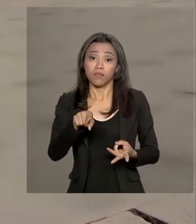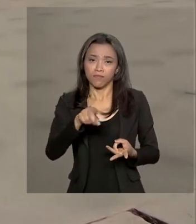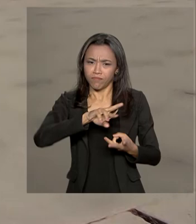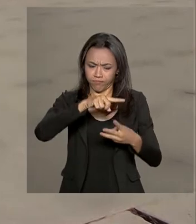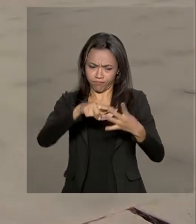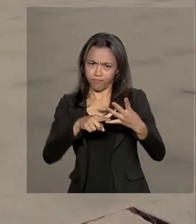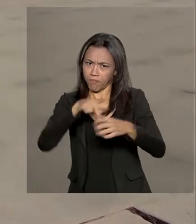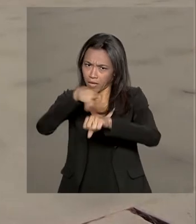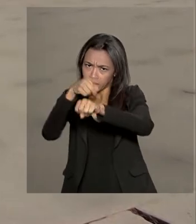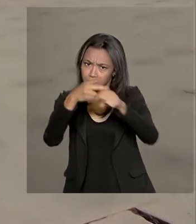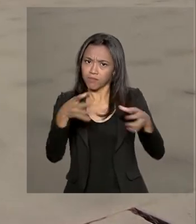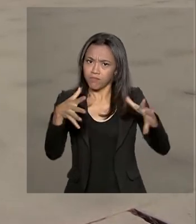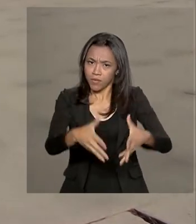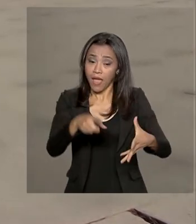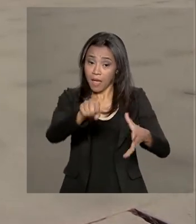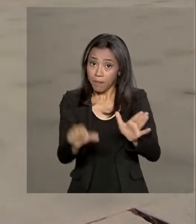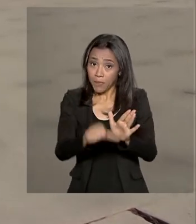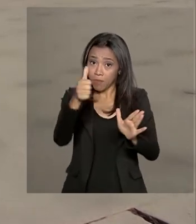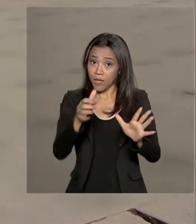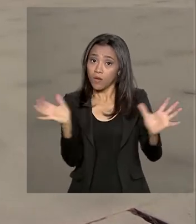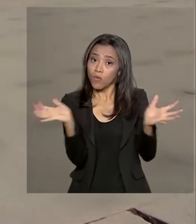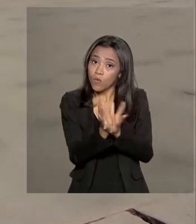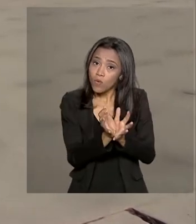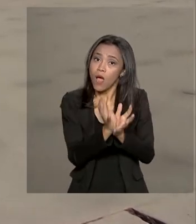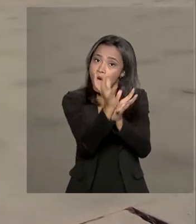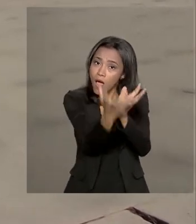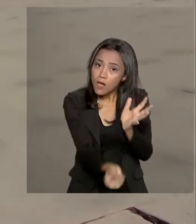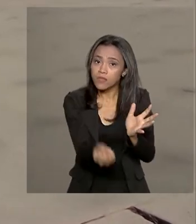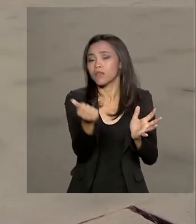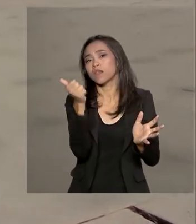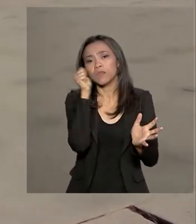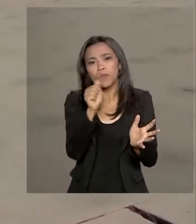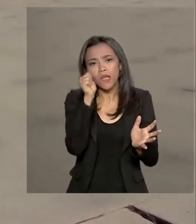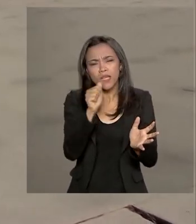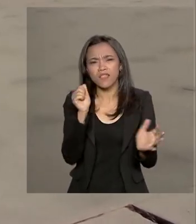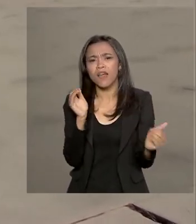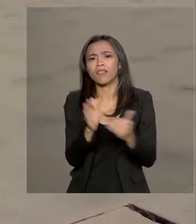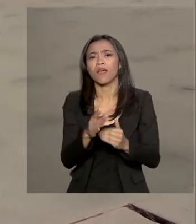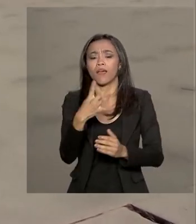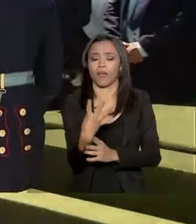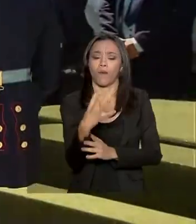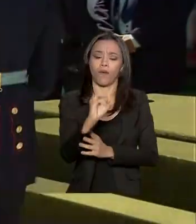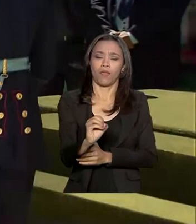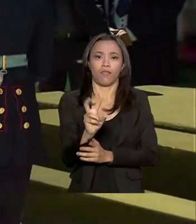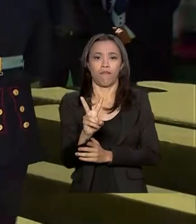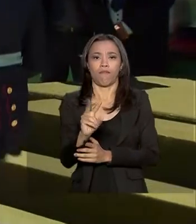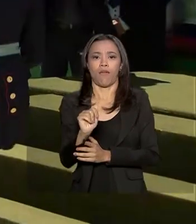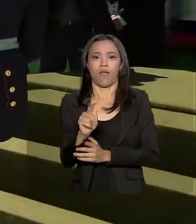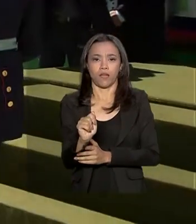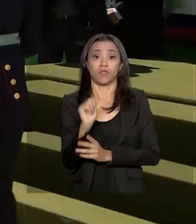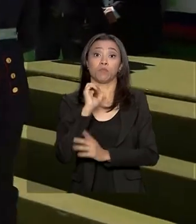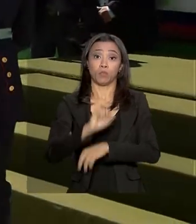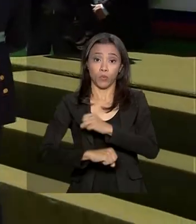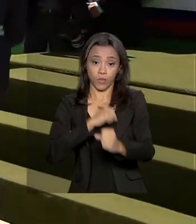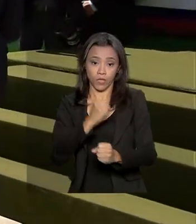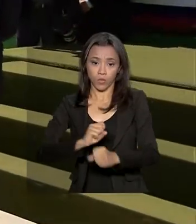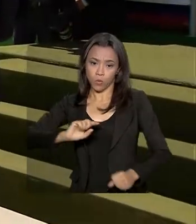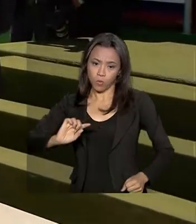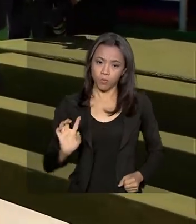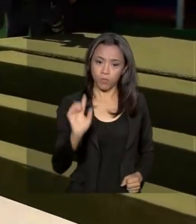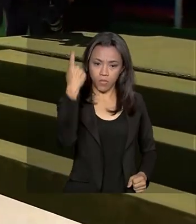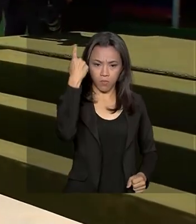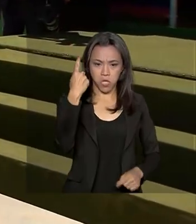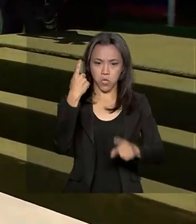turma a aceitar mulheres. Elas podem ocupar até 40 vagas por ano. O primeiro colocado do primeiro